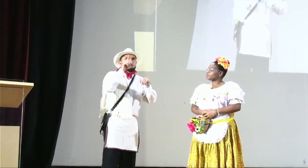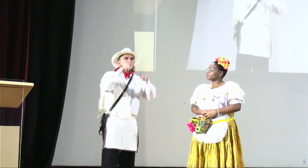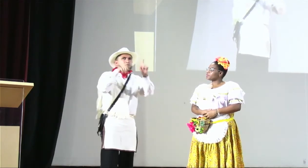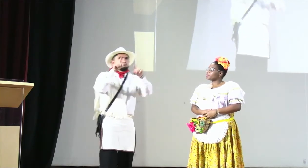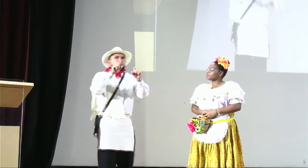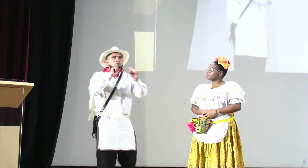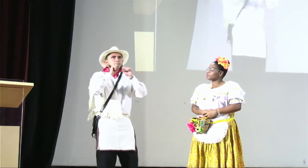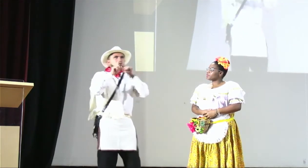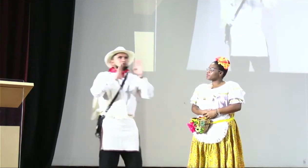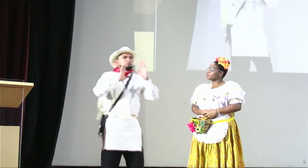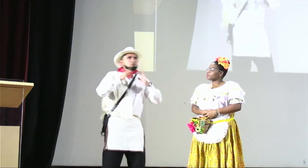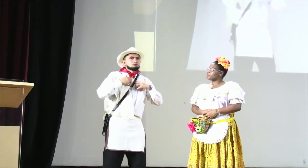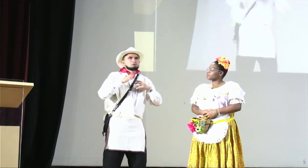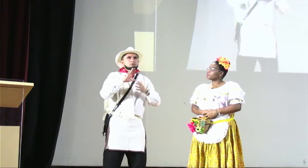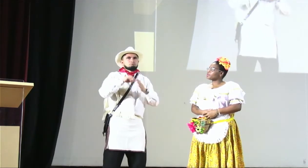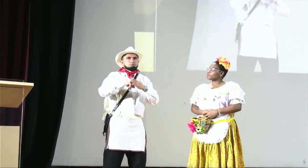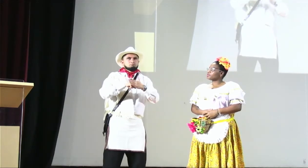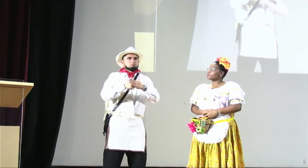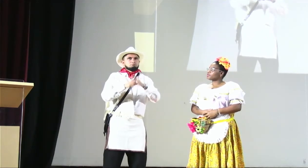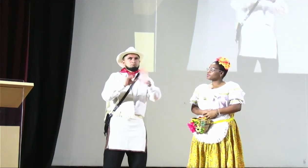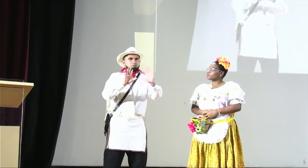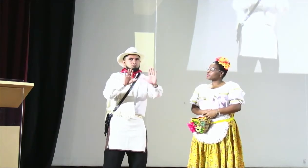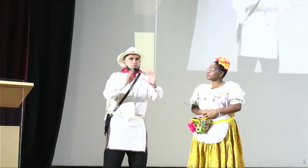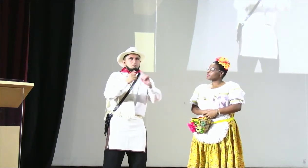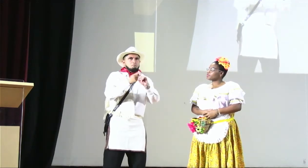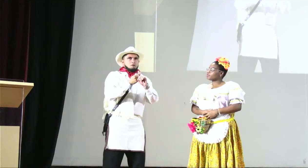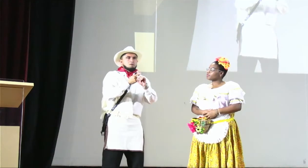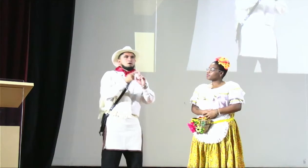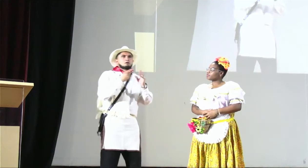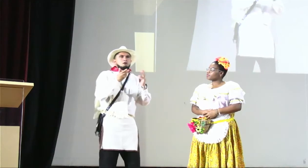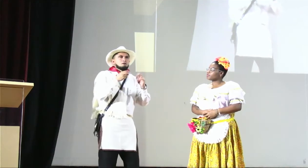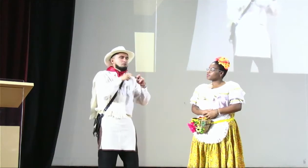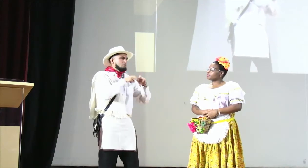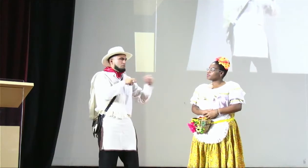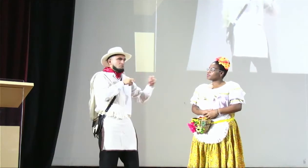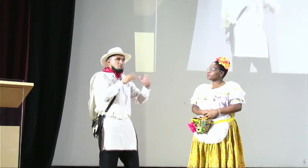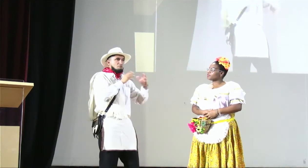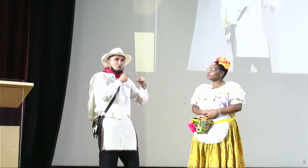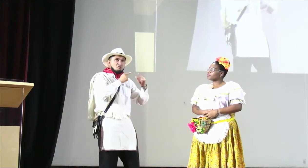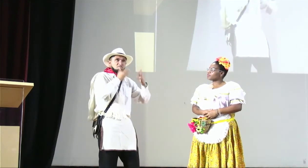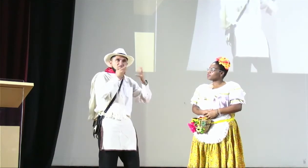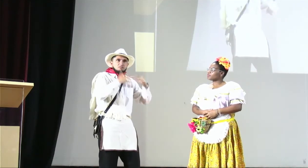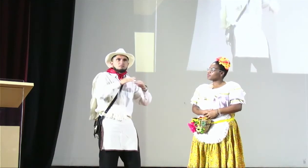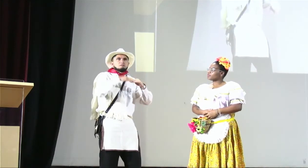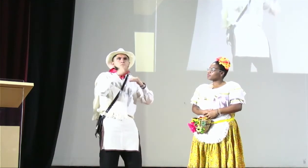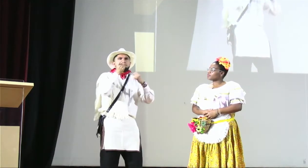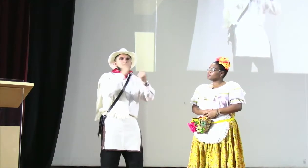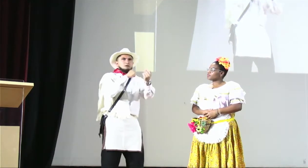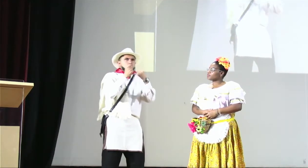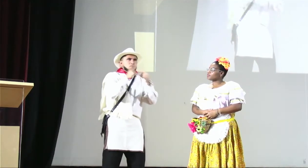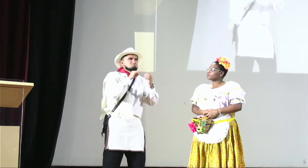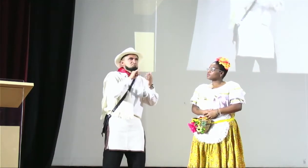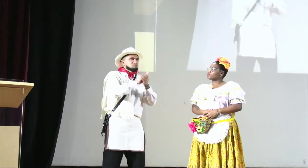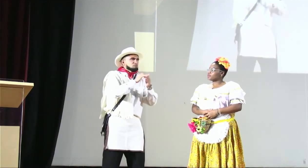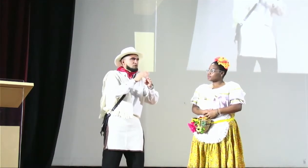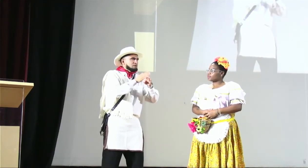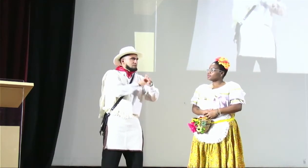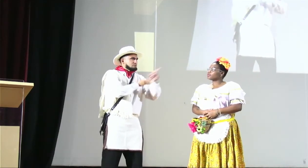avisarles previamente a ustedes que si desean hacer sus comentarios o su participación, la podrán